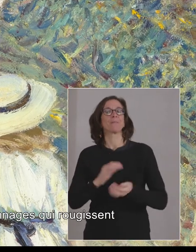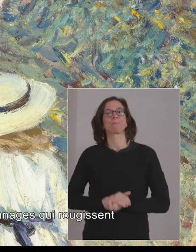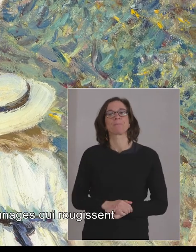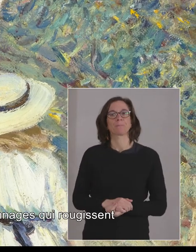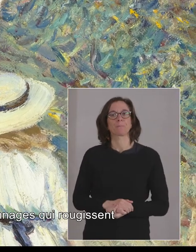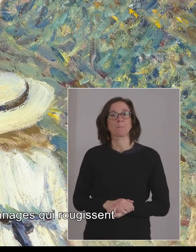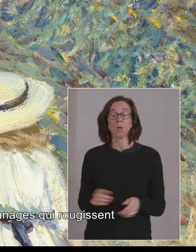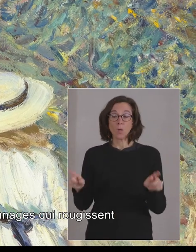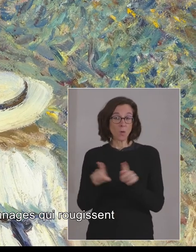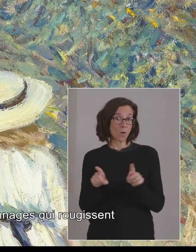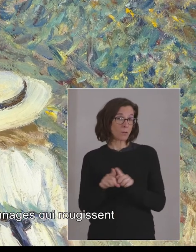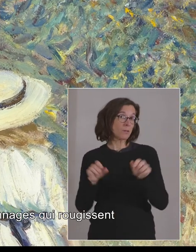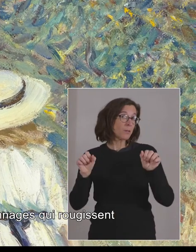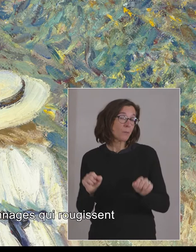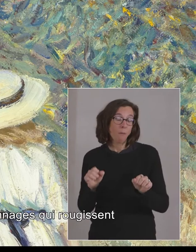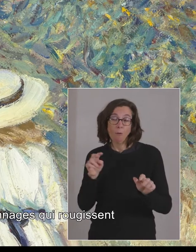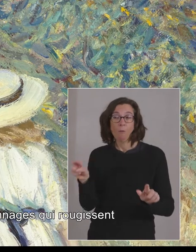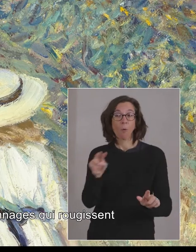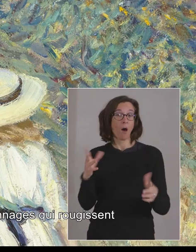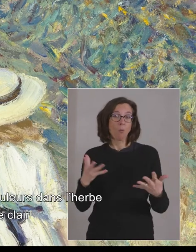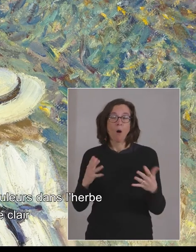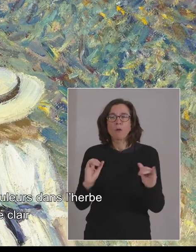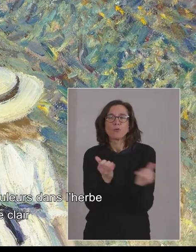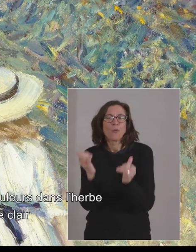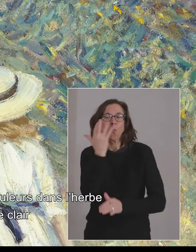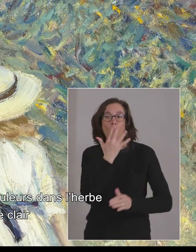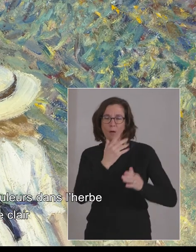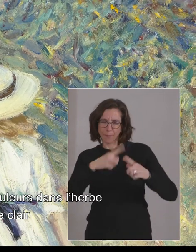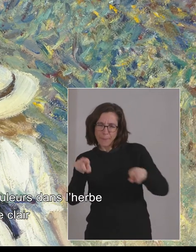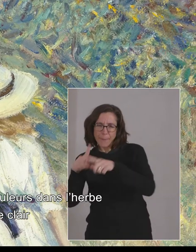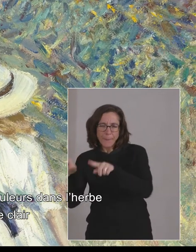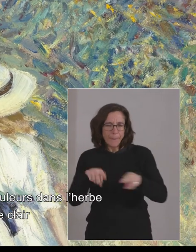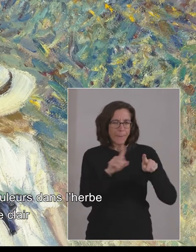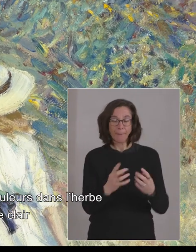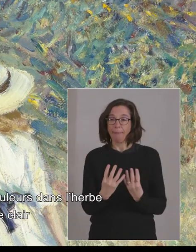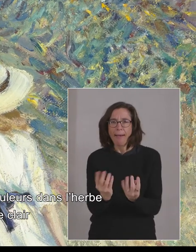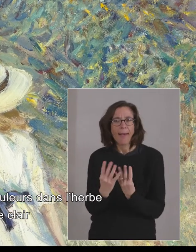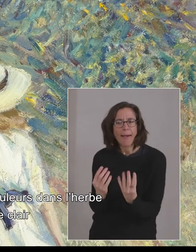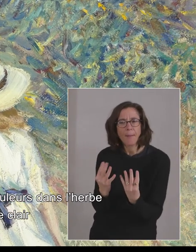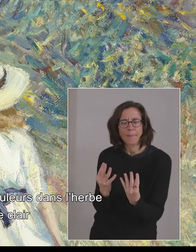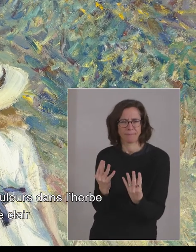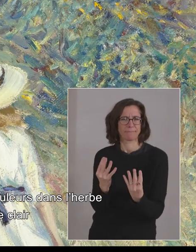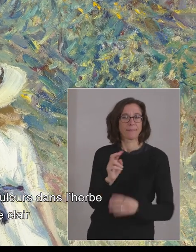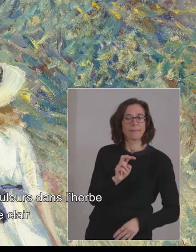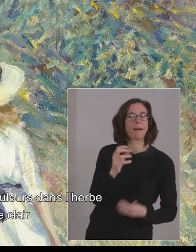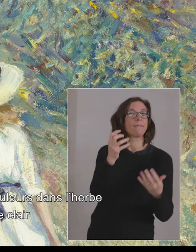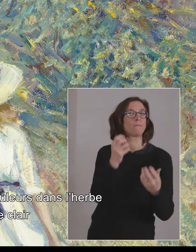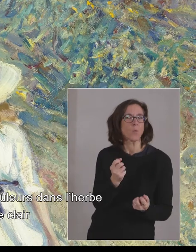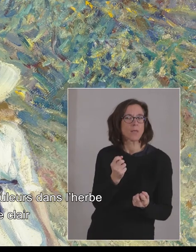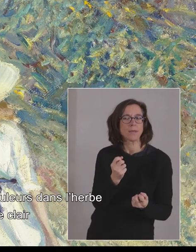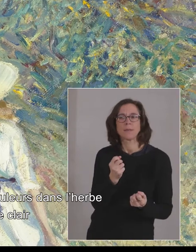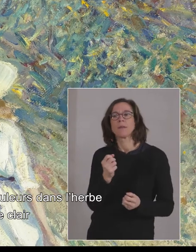Nous pouvons aussi voir tous les jeux de couleurs dans l'herbe passant du vert foncé au jaune